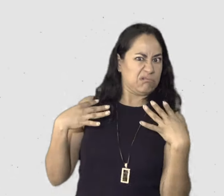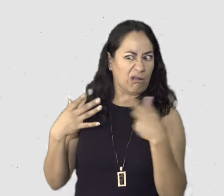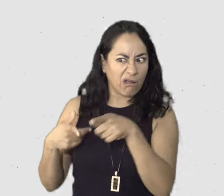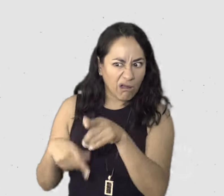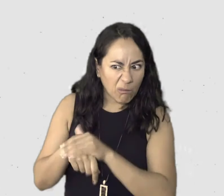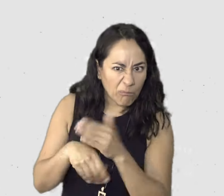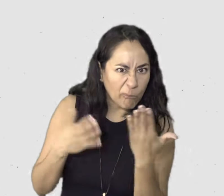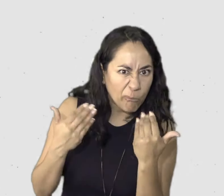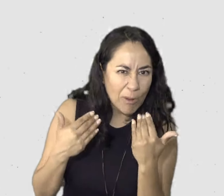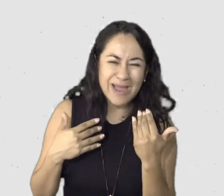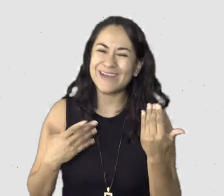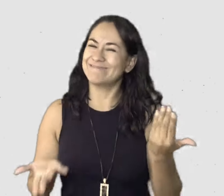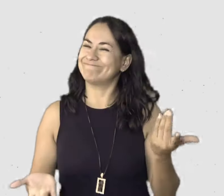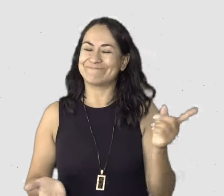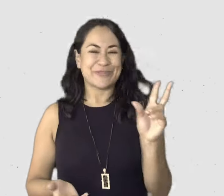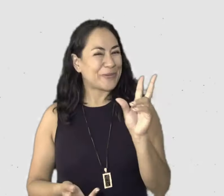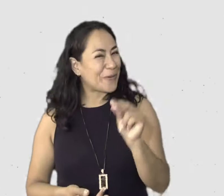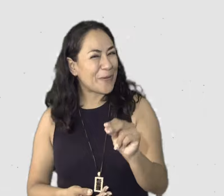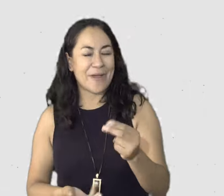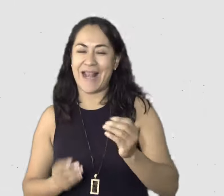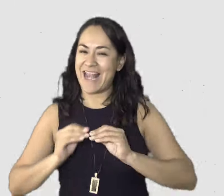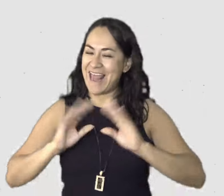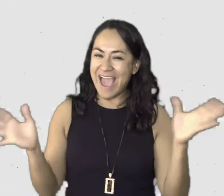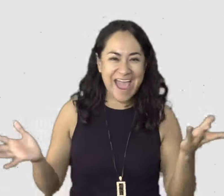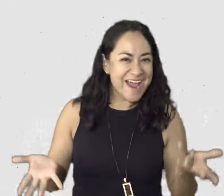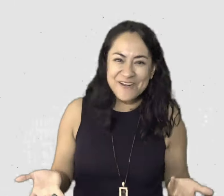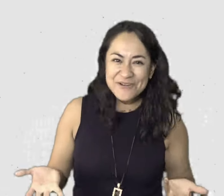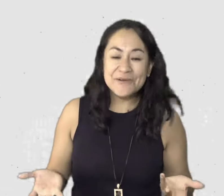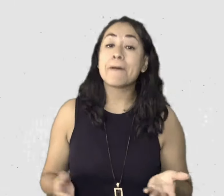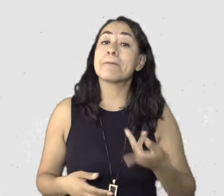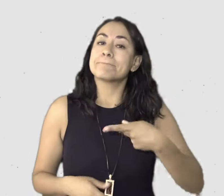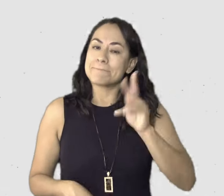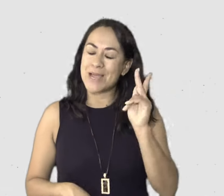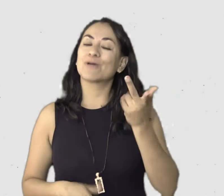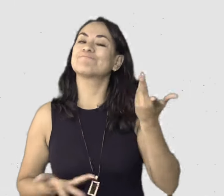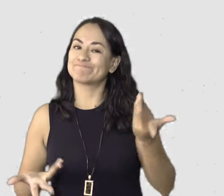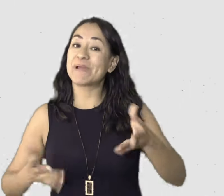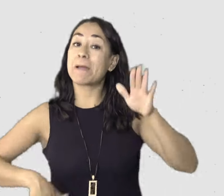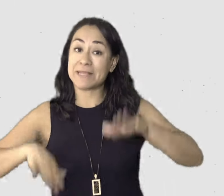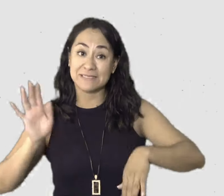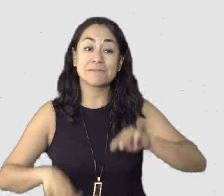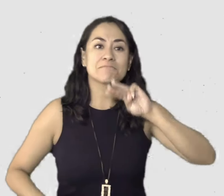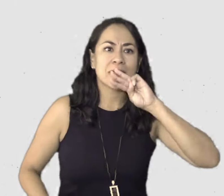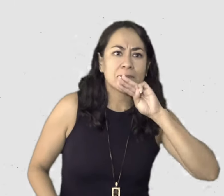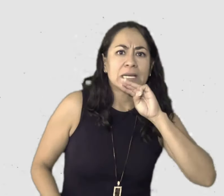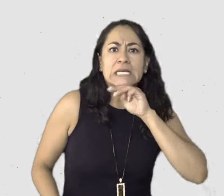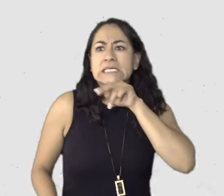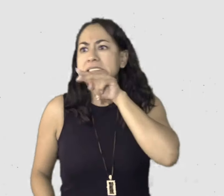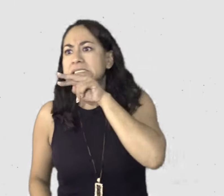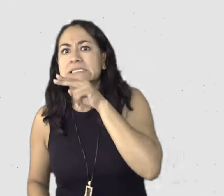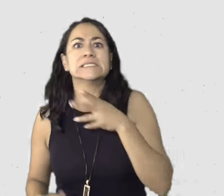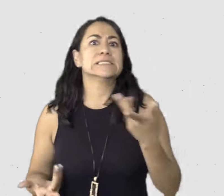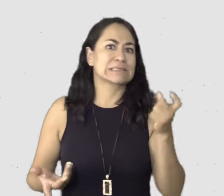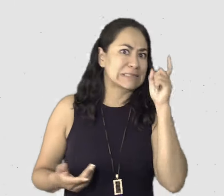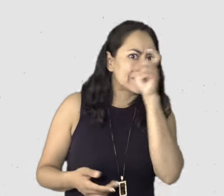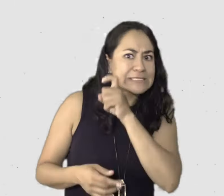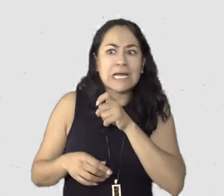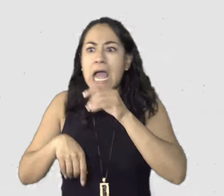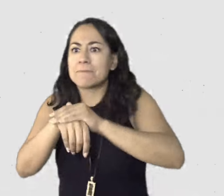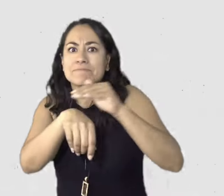los momentos son los más sociales del mundo, menos la, menos los primeros años de maternidad. Entonces creo yo, yo que conscientemente,